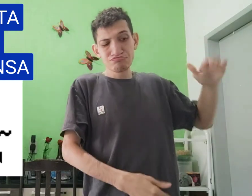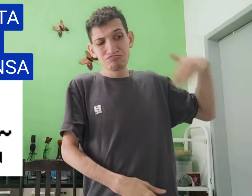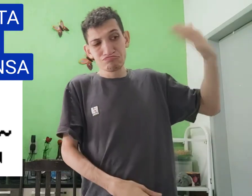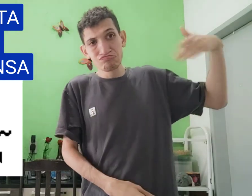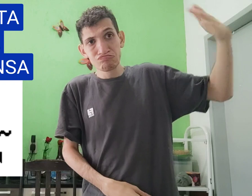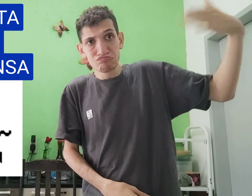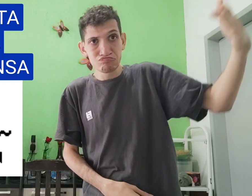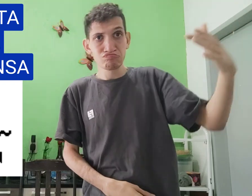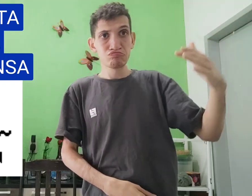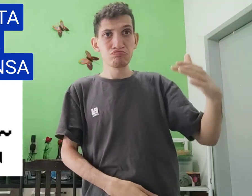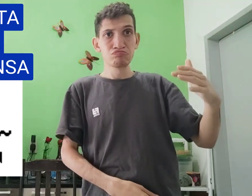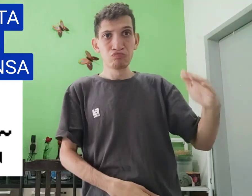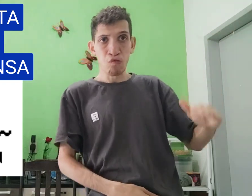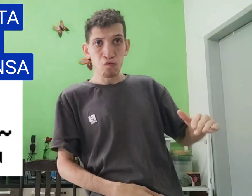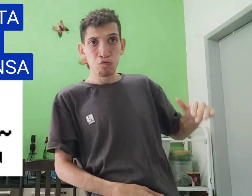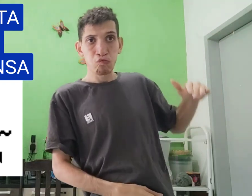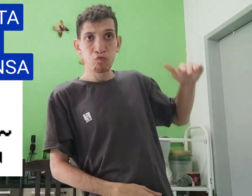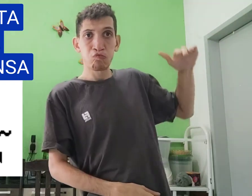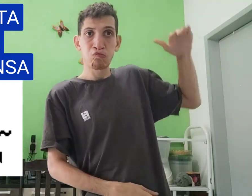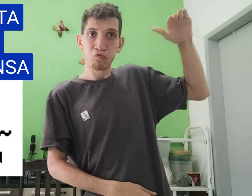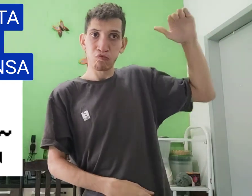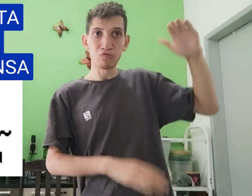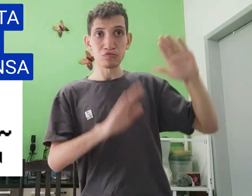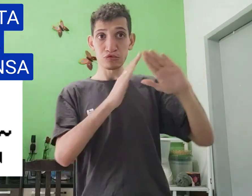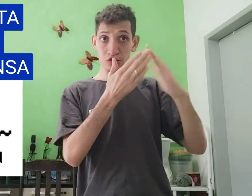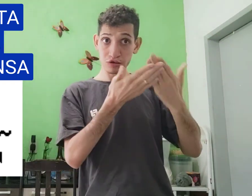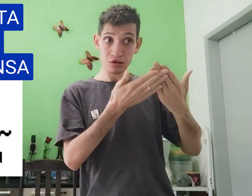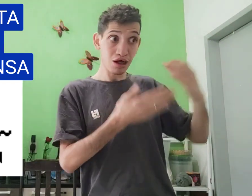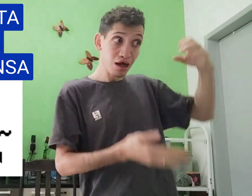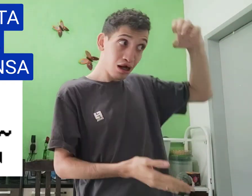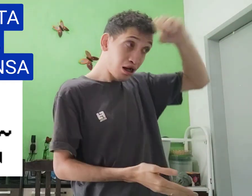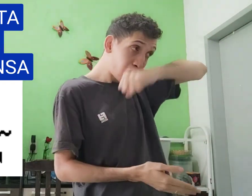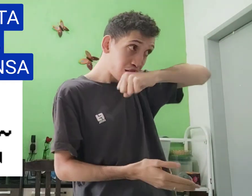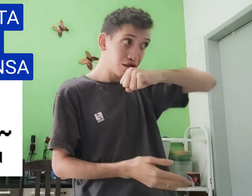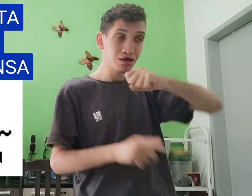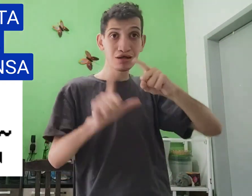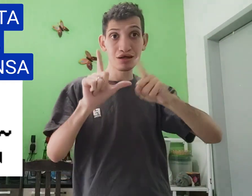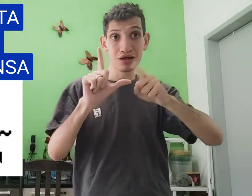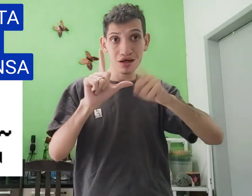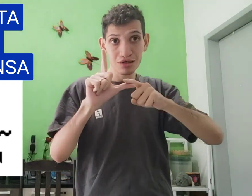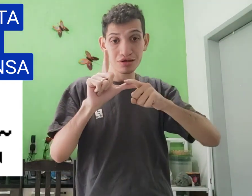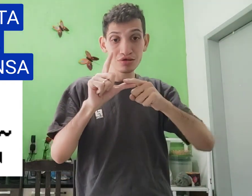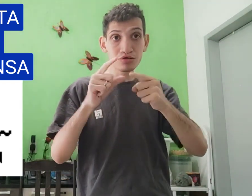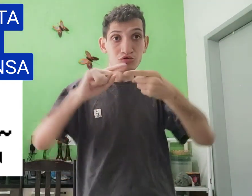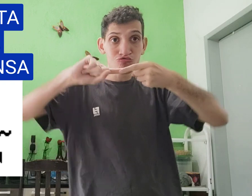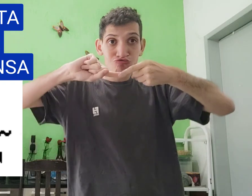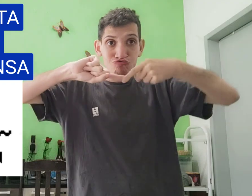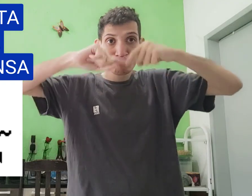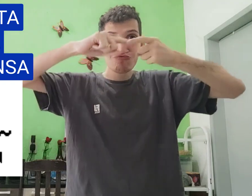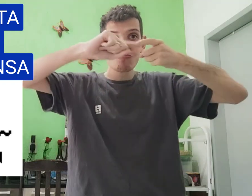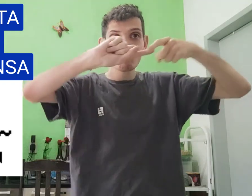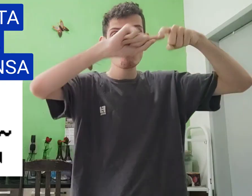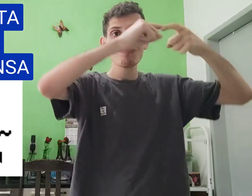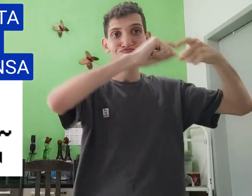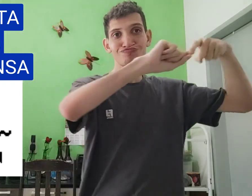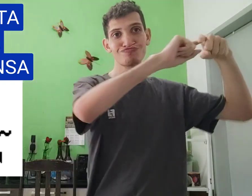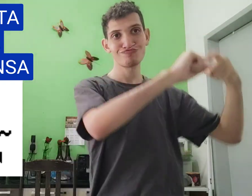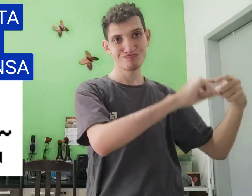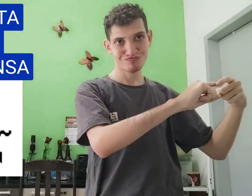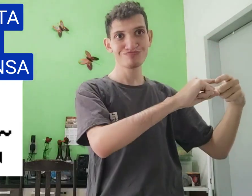Então, depois, maiorzinho, escola, aprender letra do limitado,